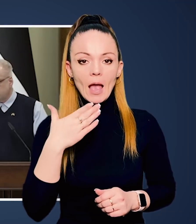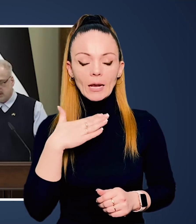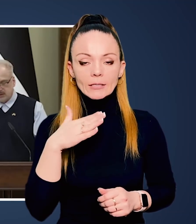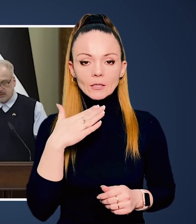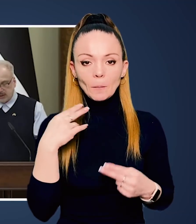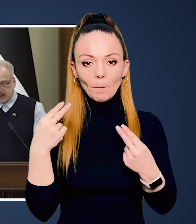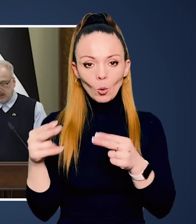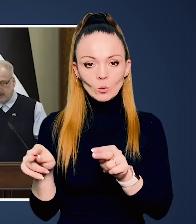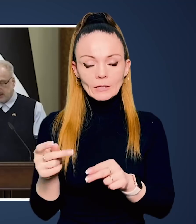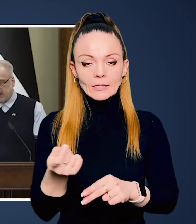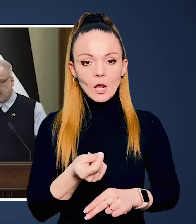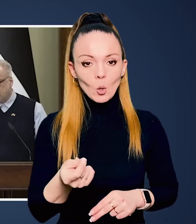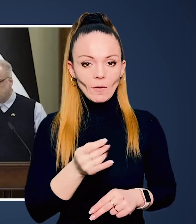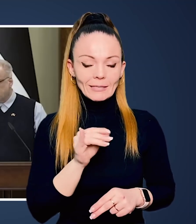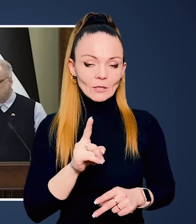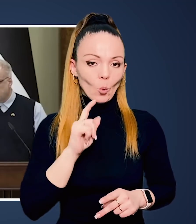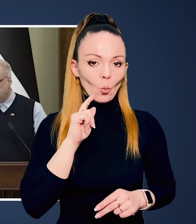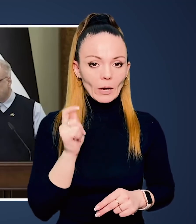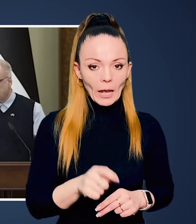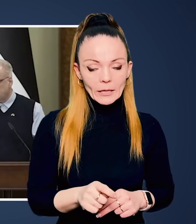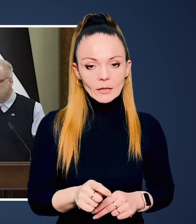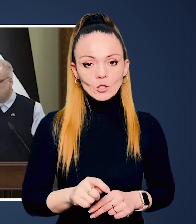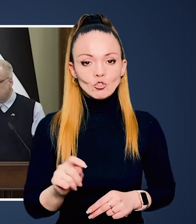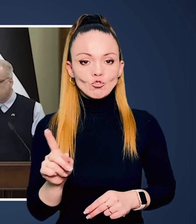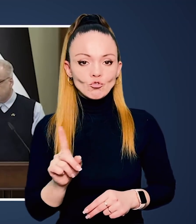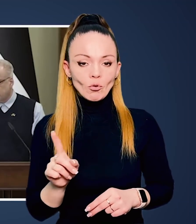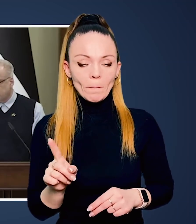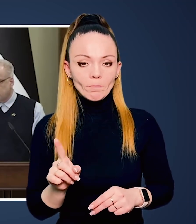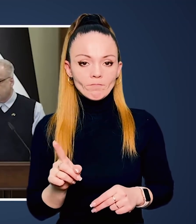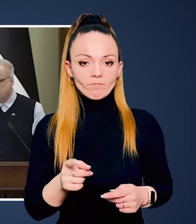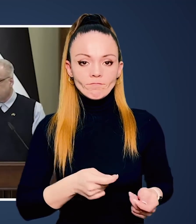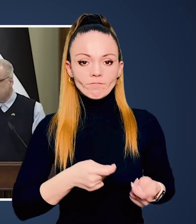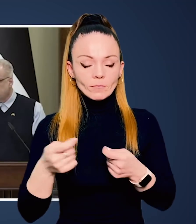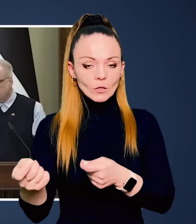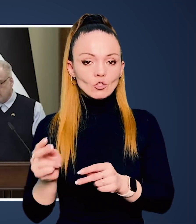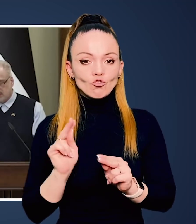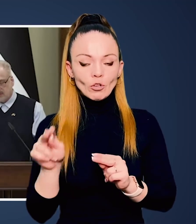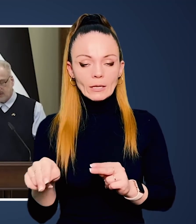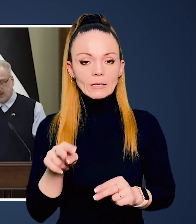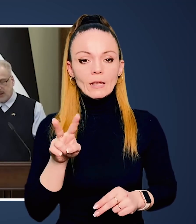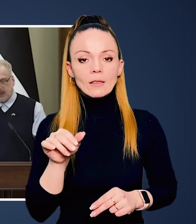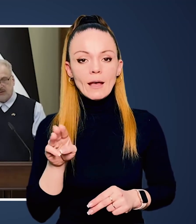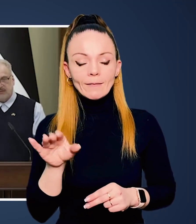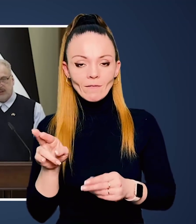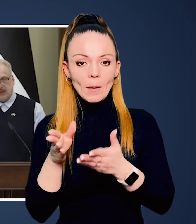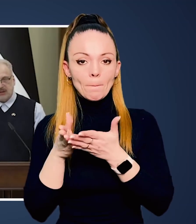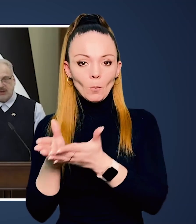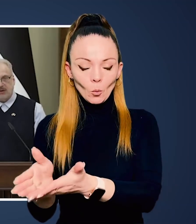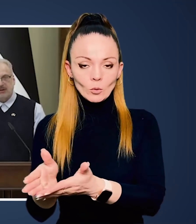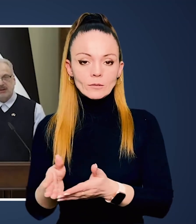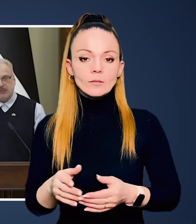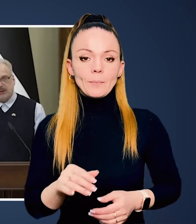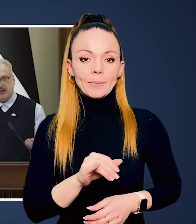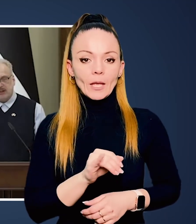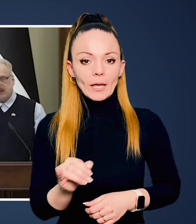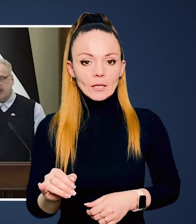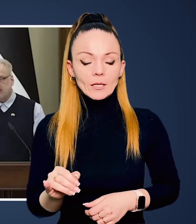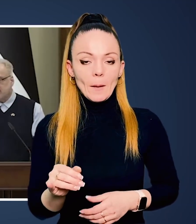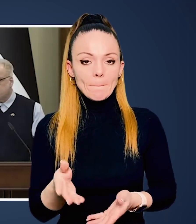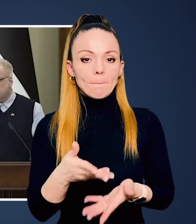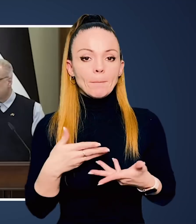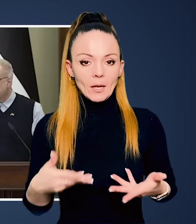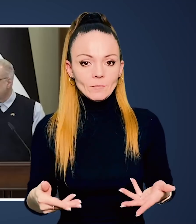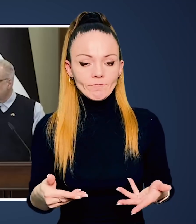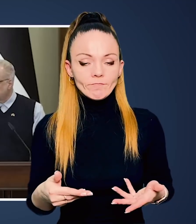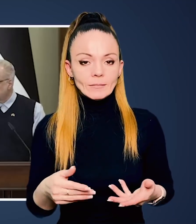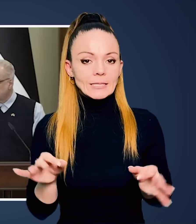експортом зернових із України, щоб потік пішов через латвійські порти.